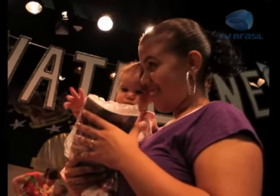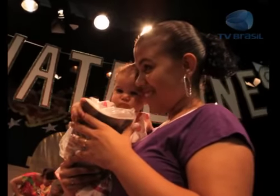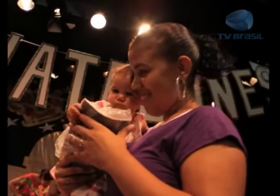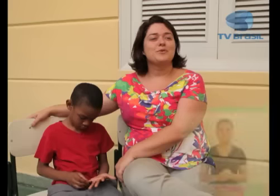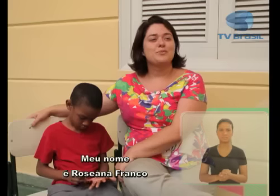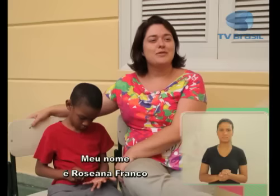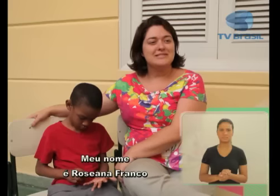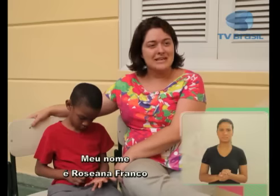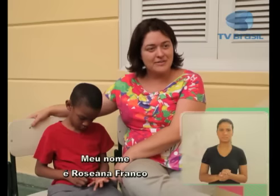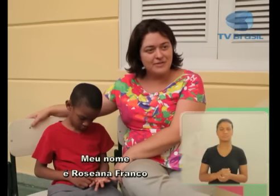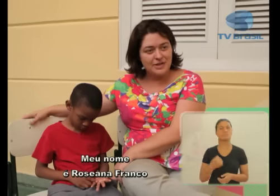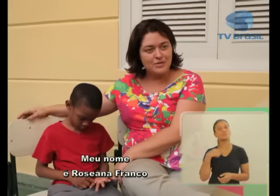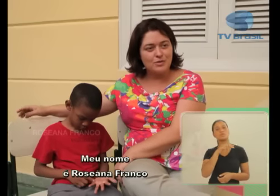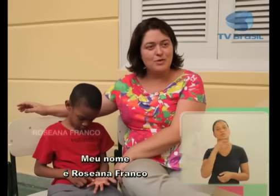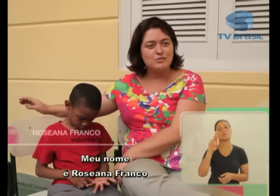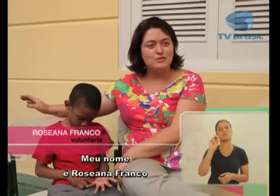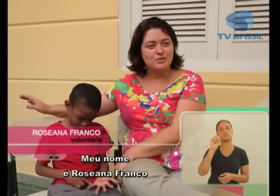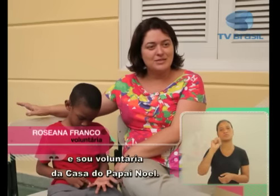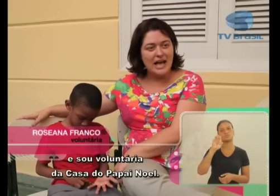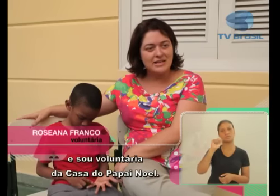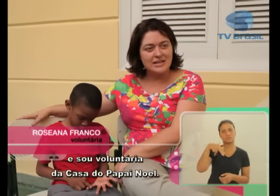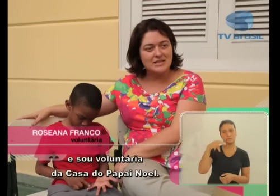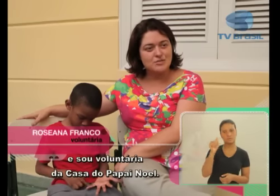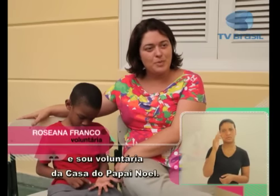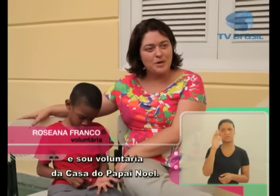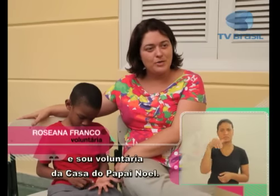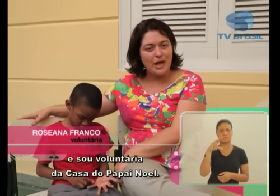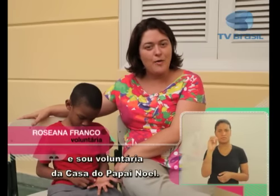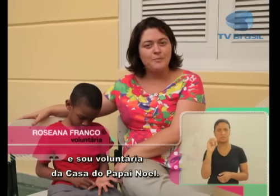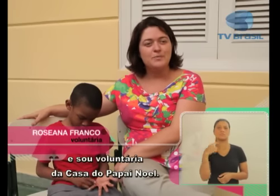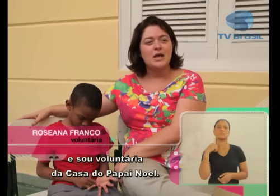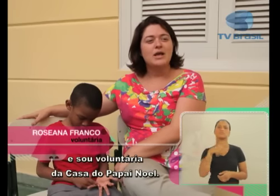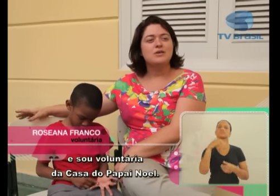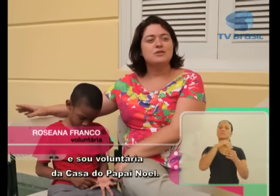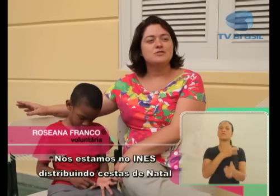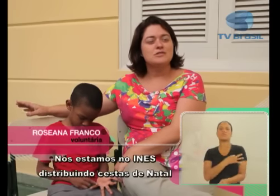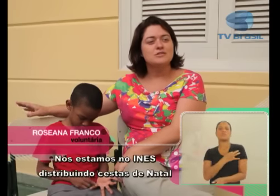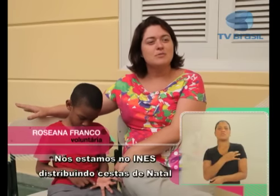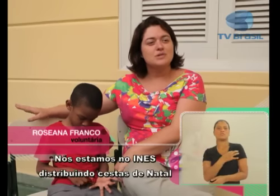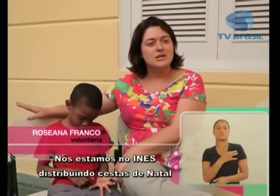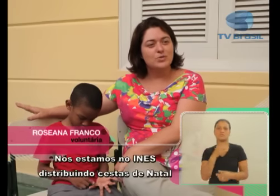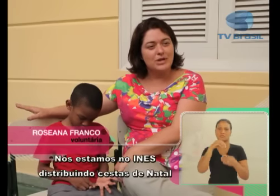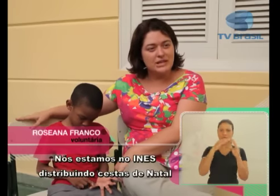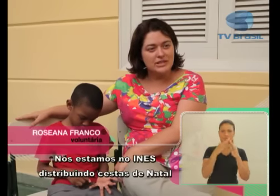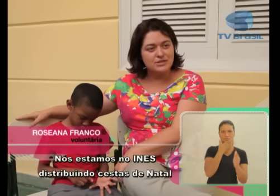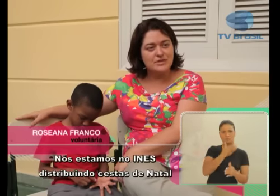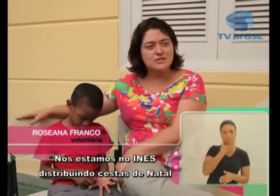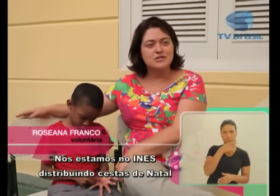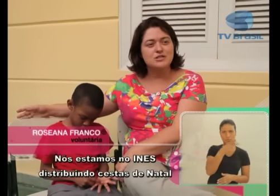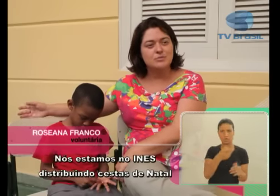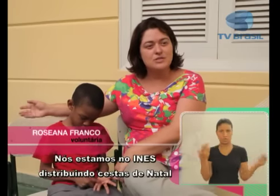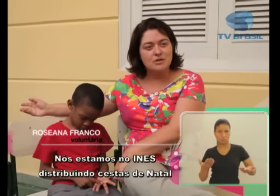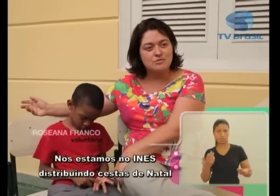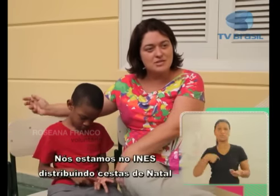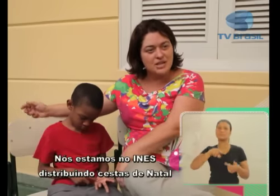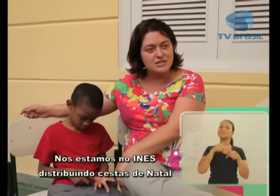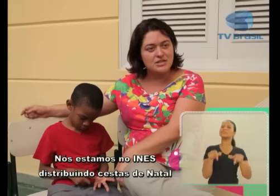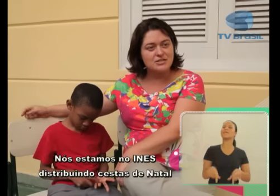Meu nome é Rosiana Franco, eu sou voluntária da Casa do Papai Noel. E hoje nós estamos aqui no Ines, fazendo a distribuição de cestas